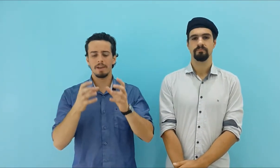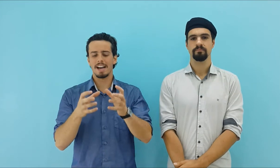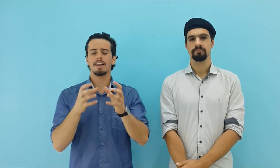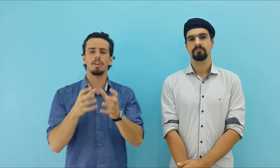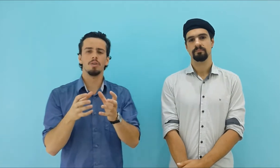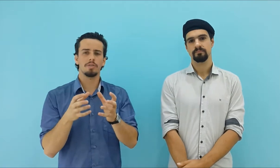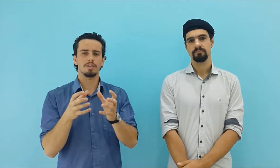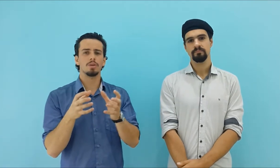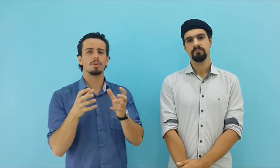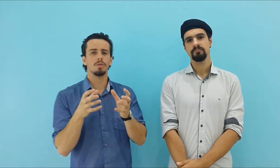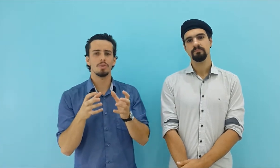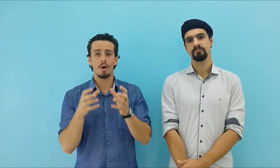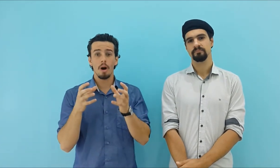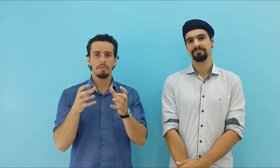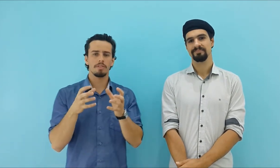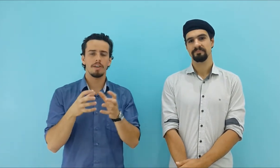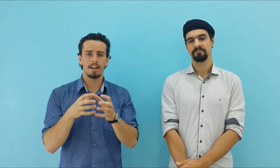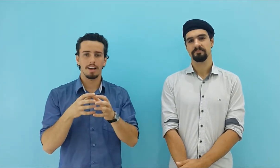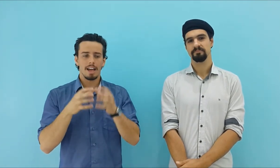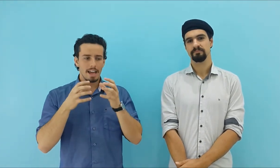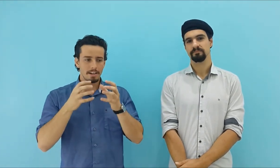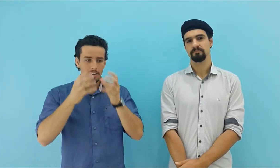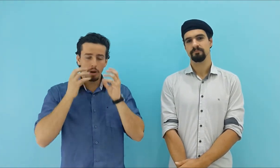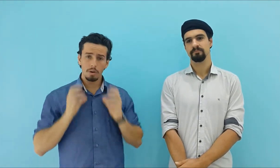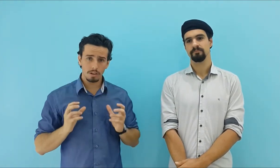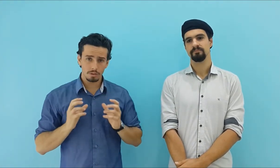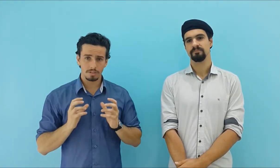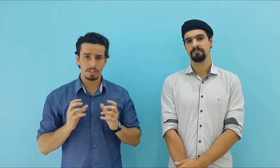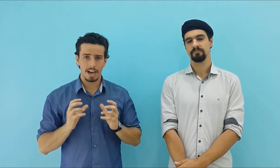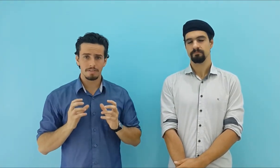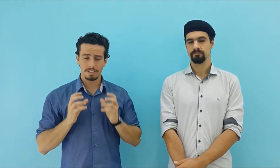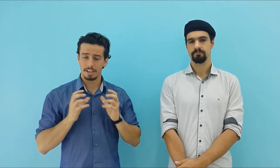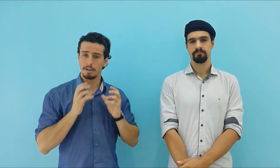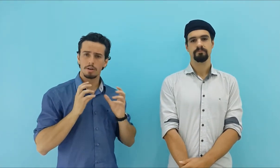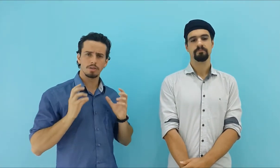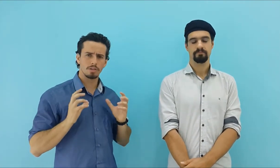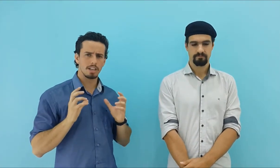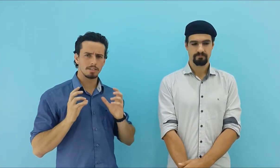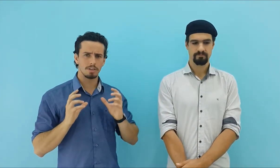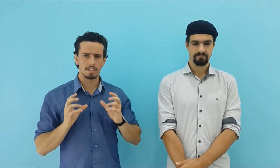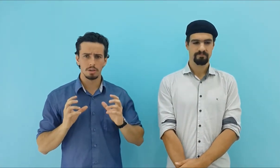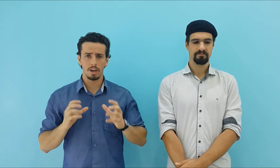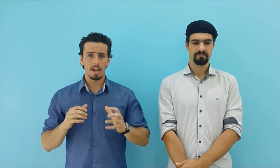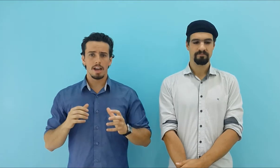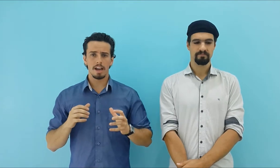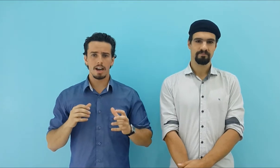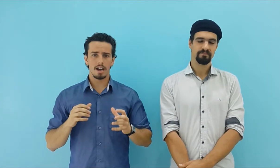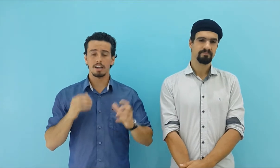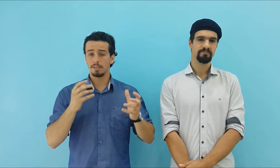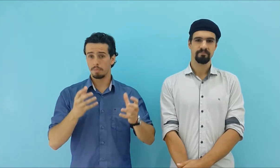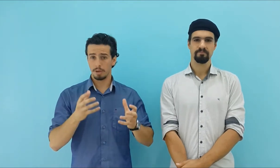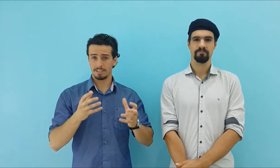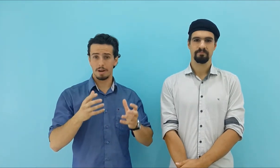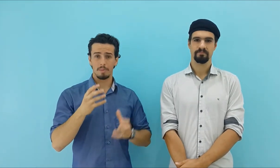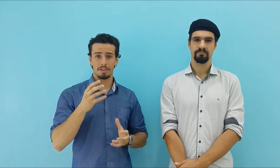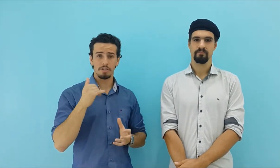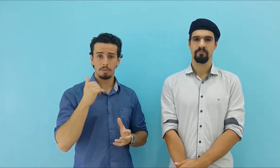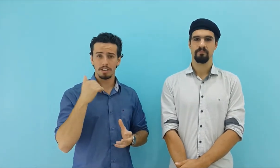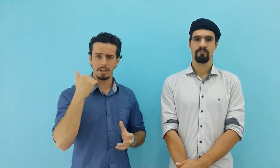pegar aquilo e fazer o que o Robbins fala, é neuroassociar, fazer a neuroassociação daquilo. Por exemplo, a gente poderia